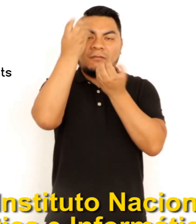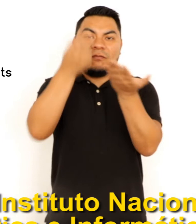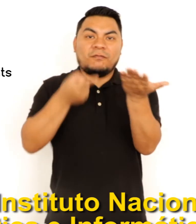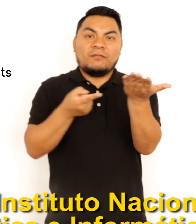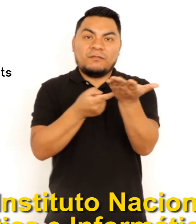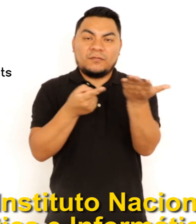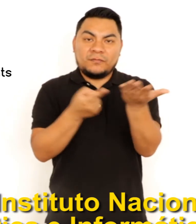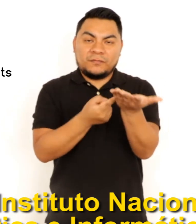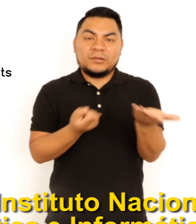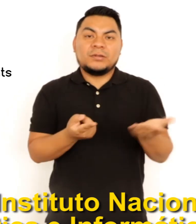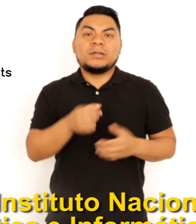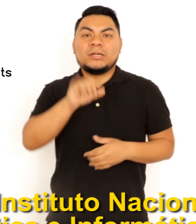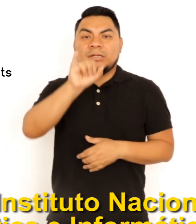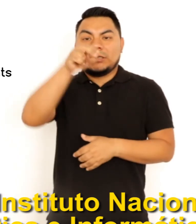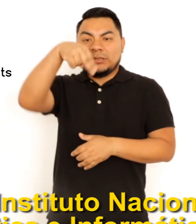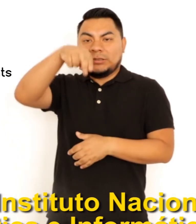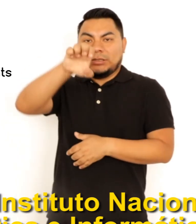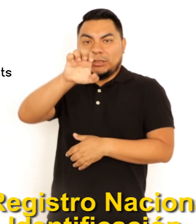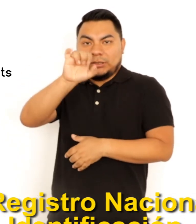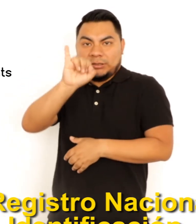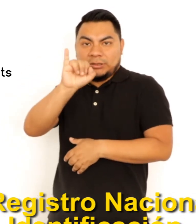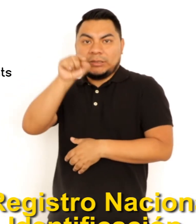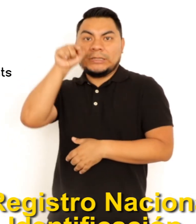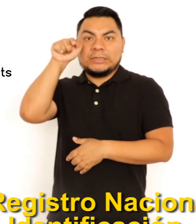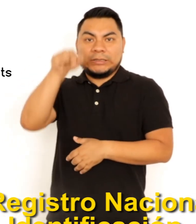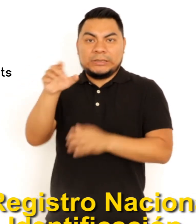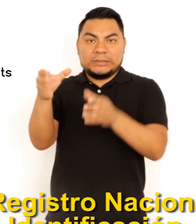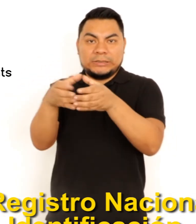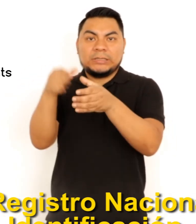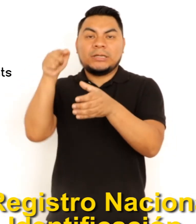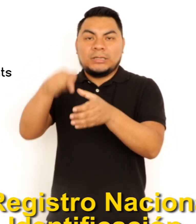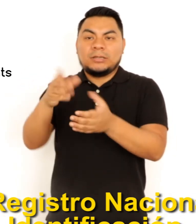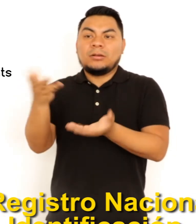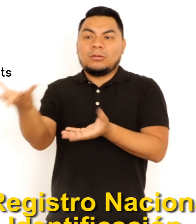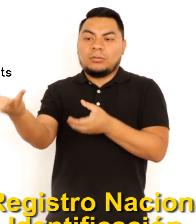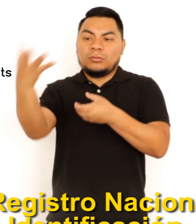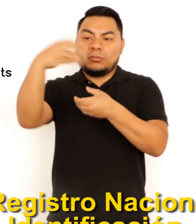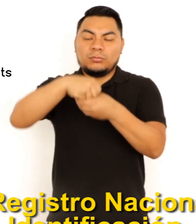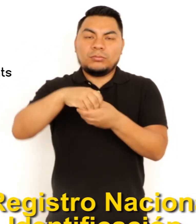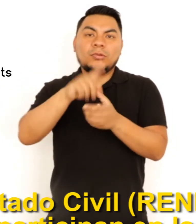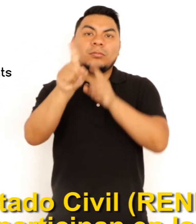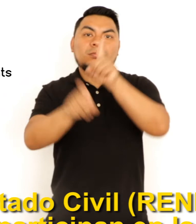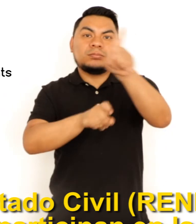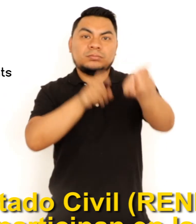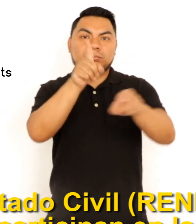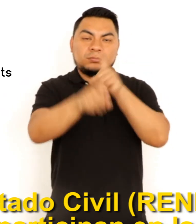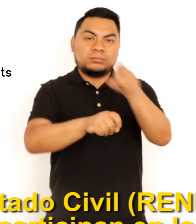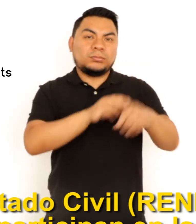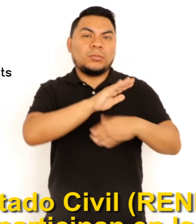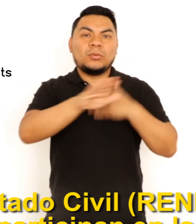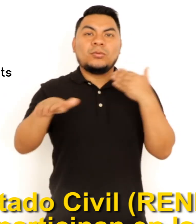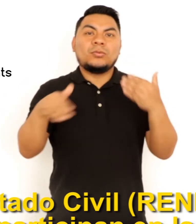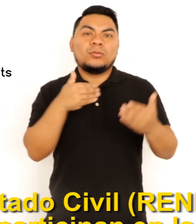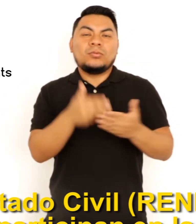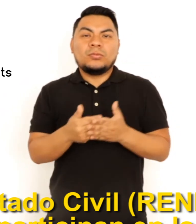e Informática, INEI, y el Registro Nacional de Identificación y Estado Civil, RENIEC,